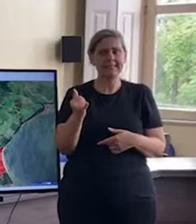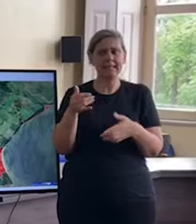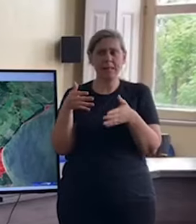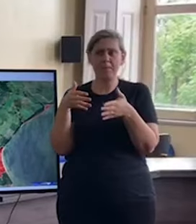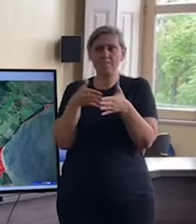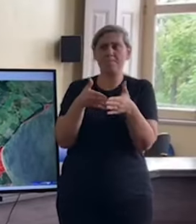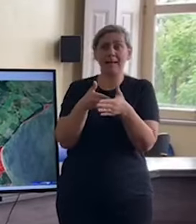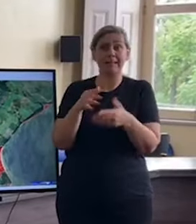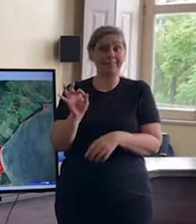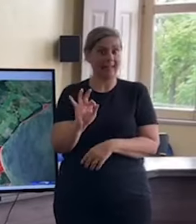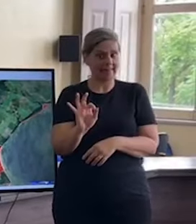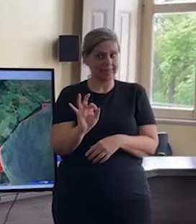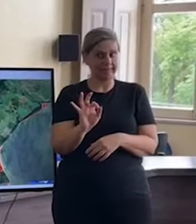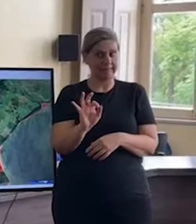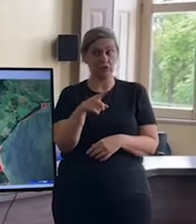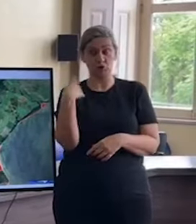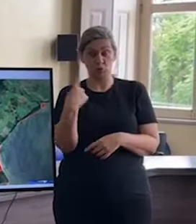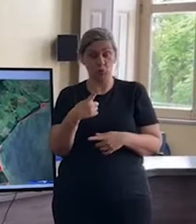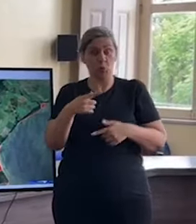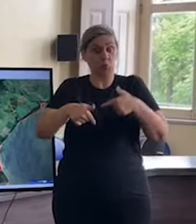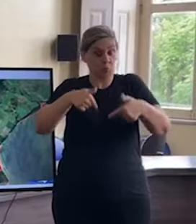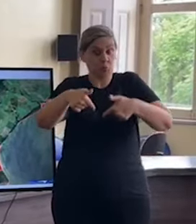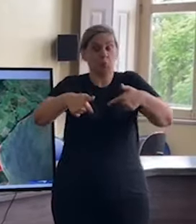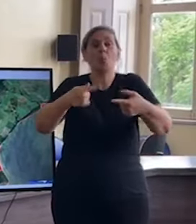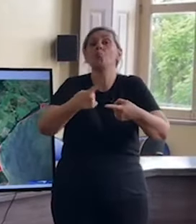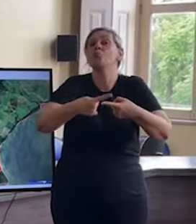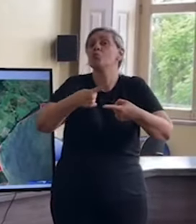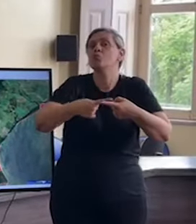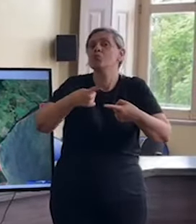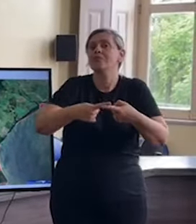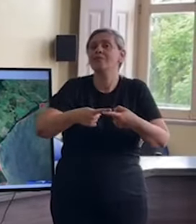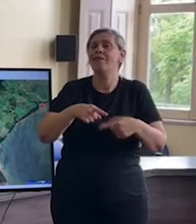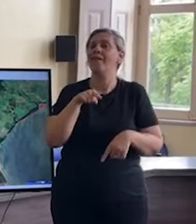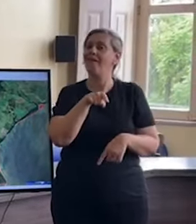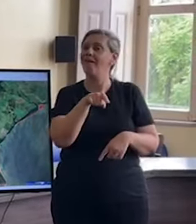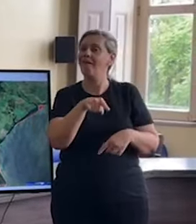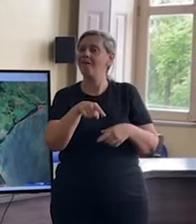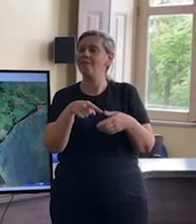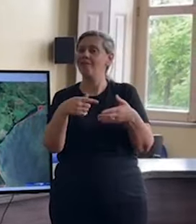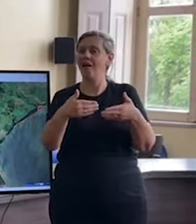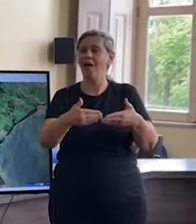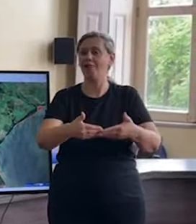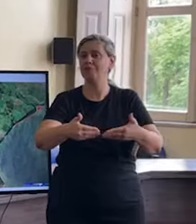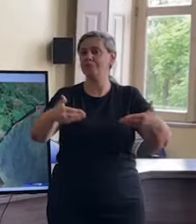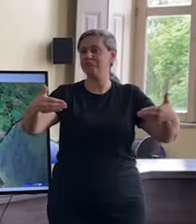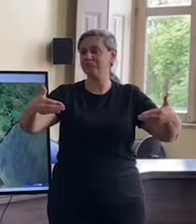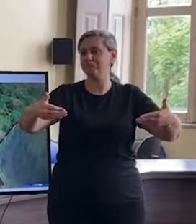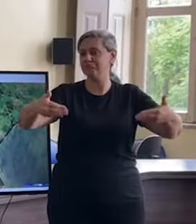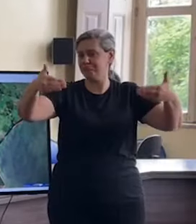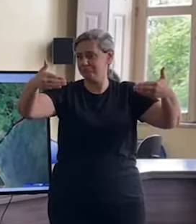ou seja, estamos sendo mais conservadores. Por quê? Porque o nosso DIC, ele, embora a gente tenha